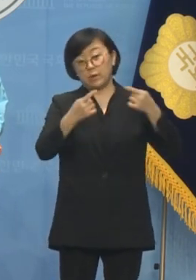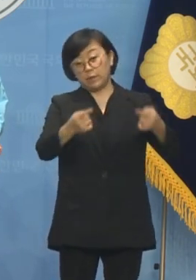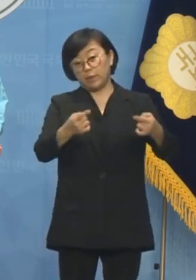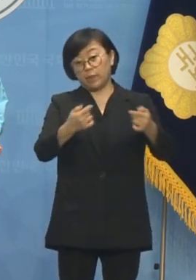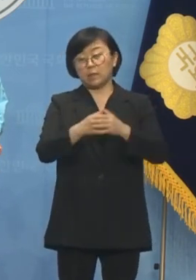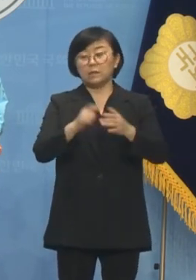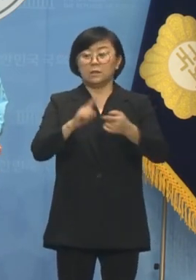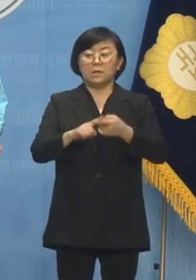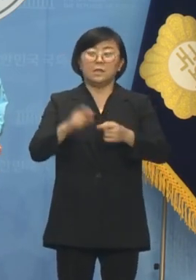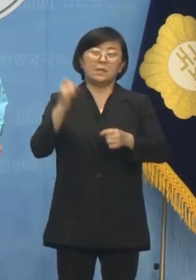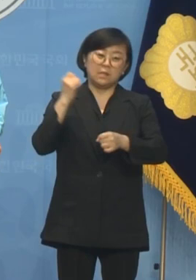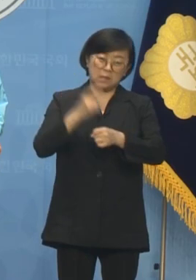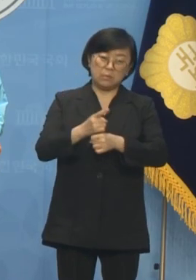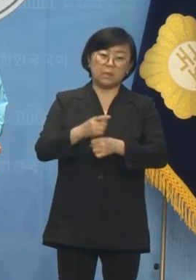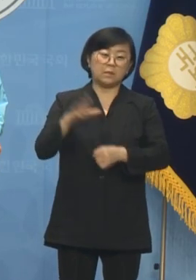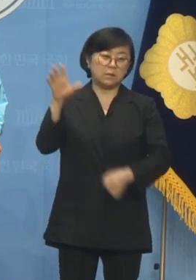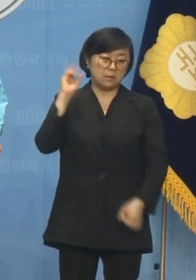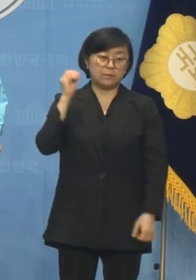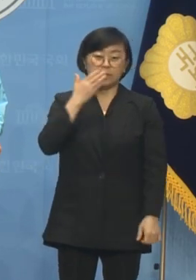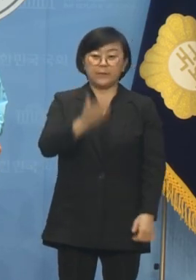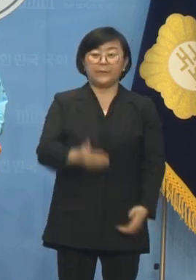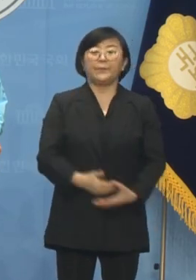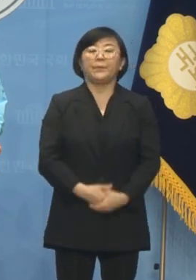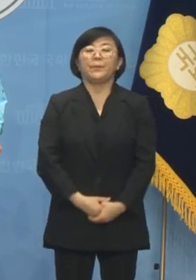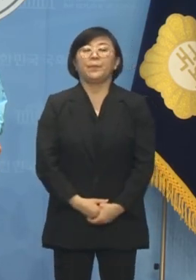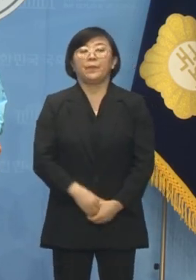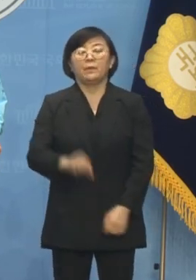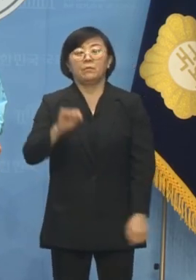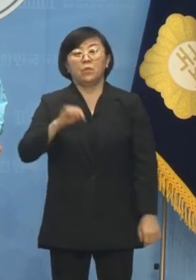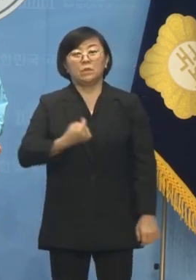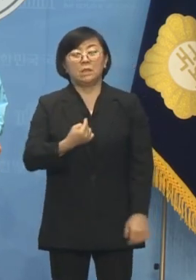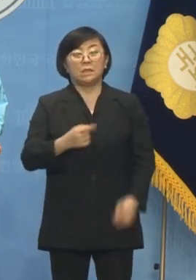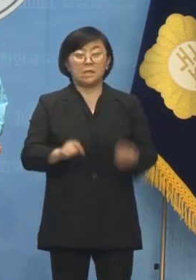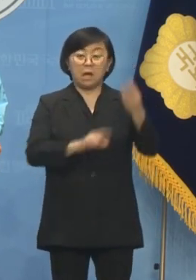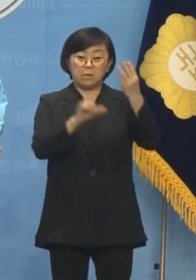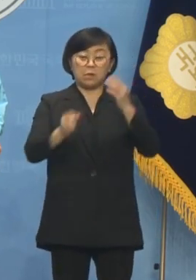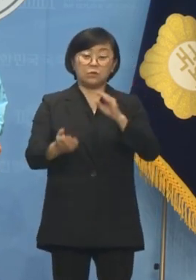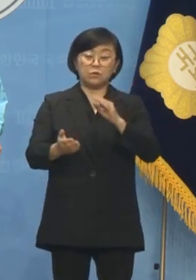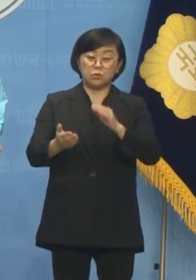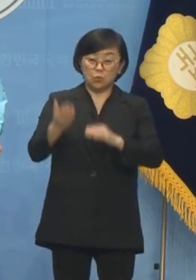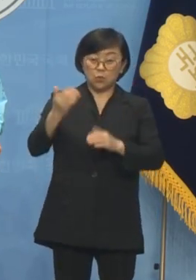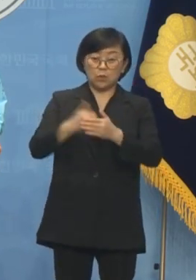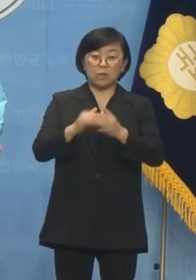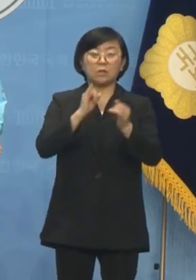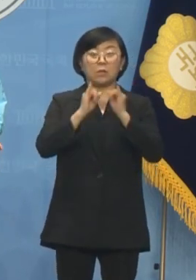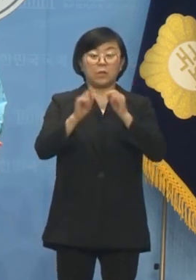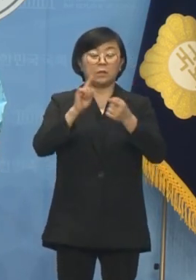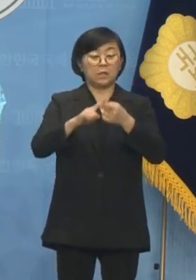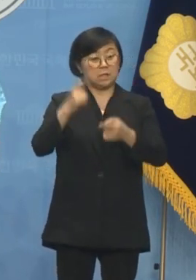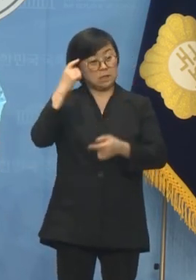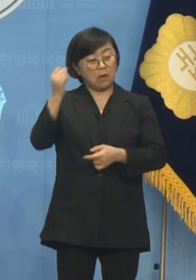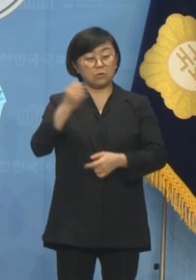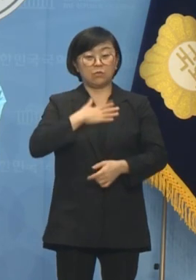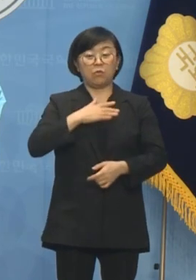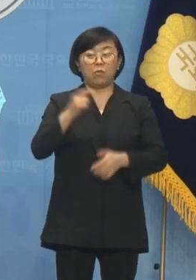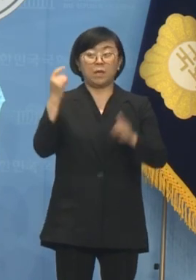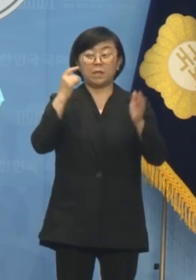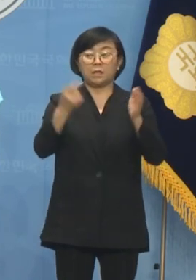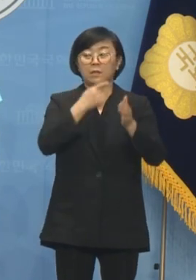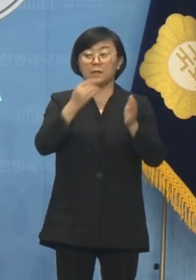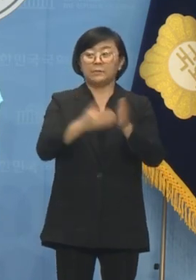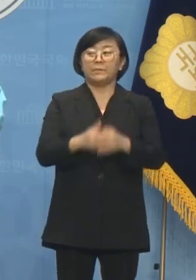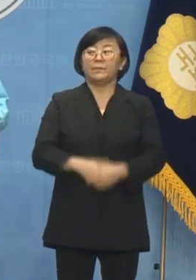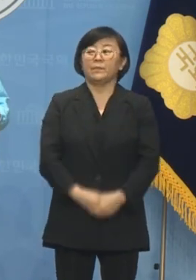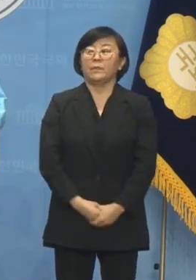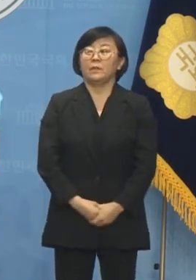이미 접했을 것입니다. 본인의 3월 초 인터뷰에서도 이를 인지하고 있음을 확인할 수 있습니다.